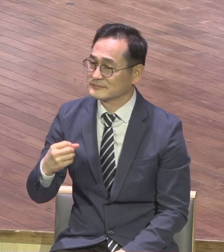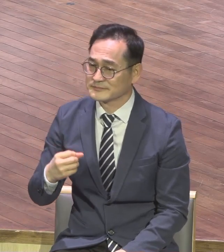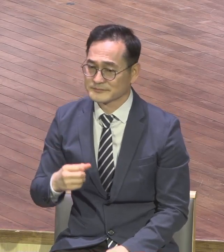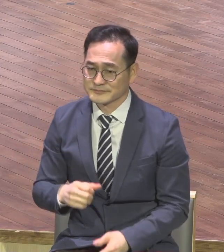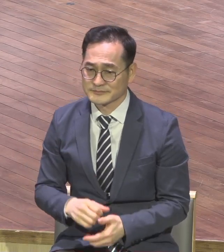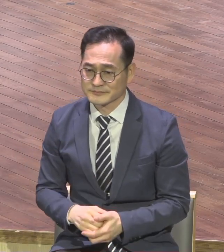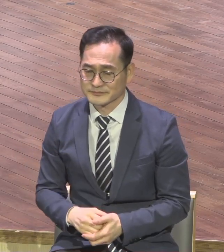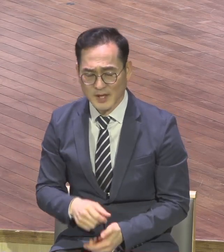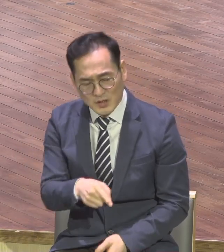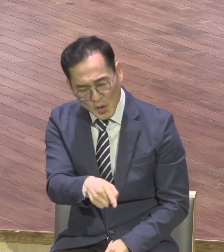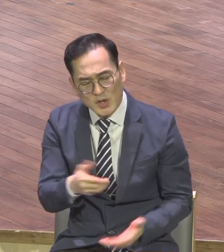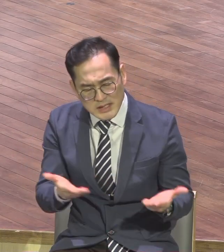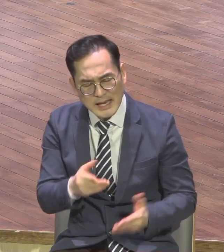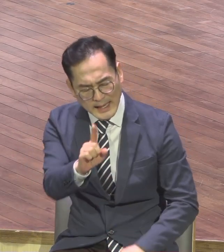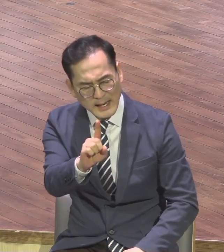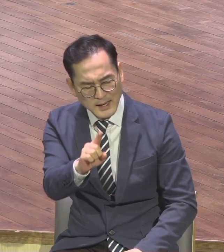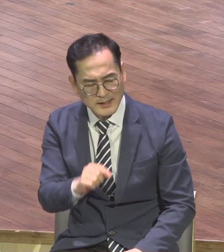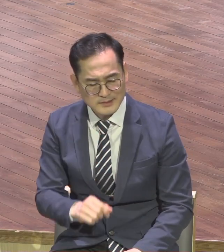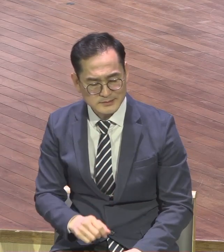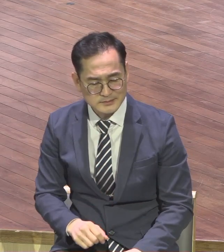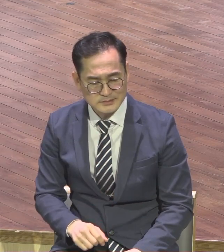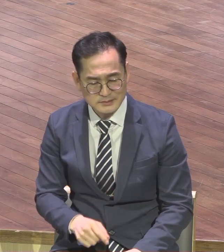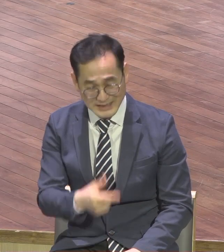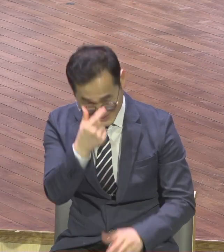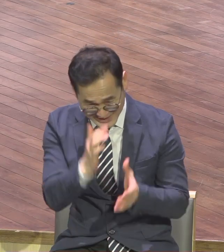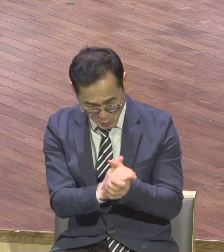할 일 하나밖에 없어 지금 너는 내게 부르지라